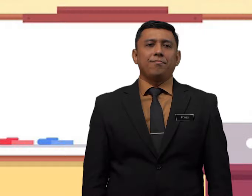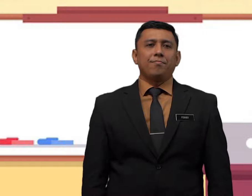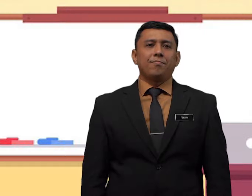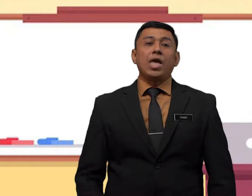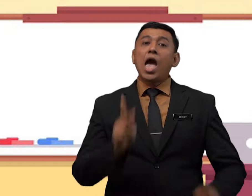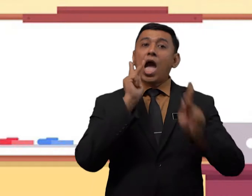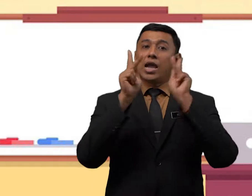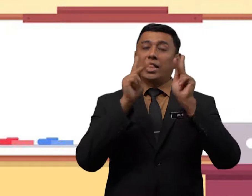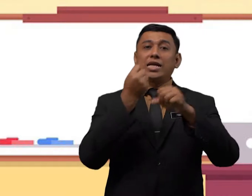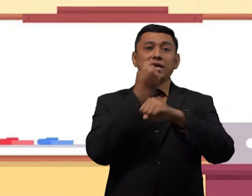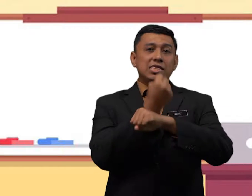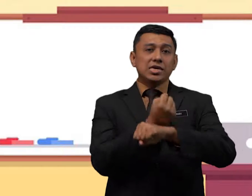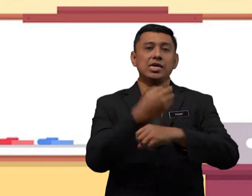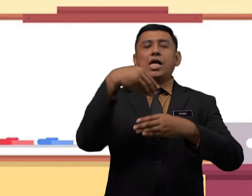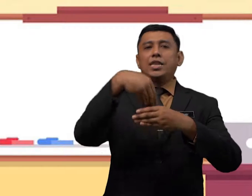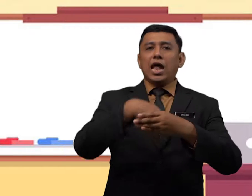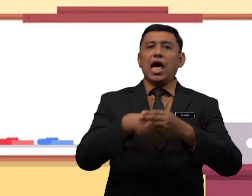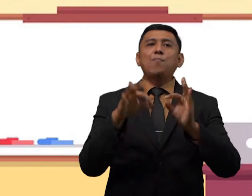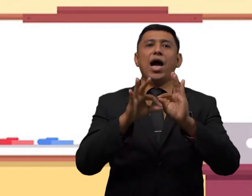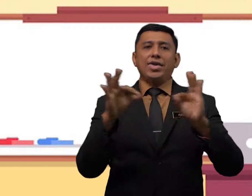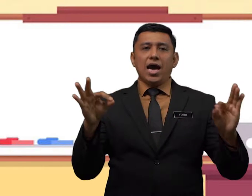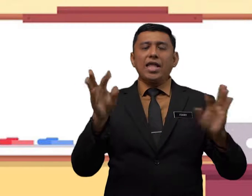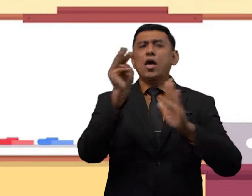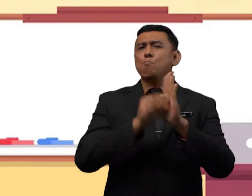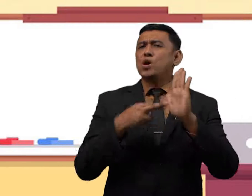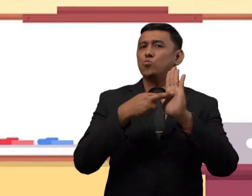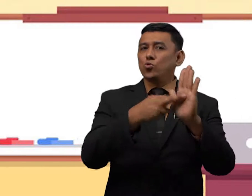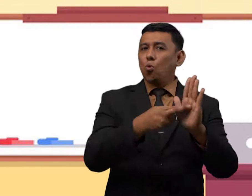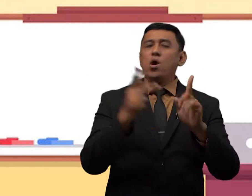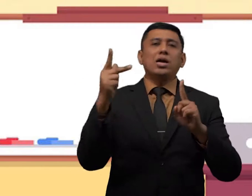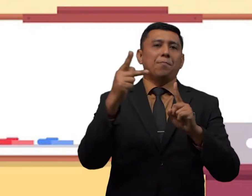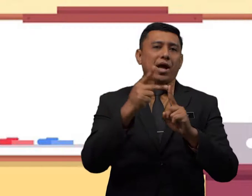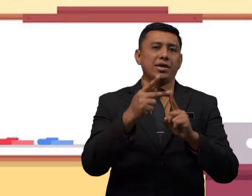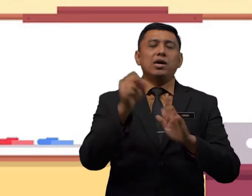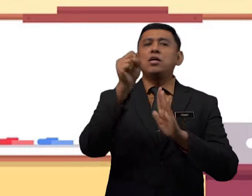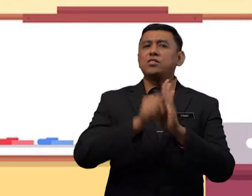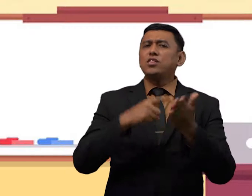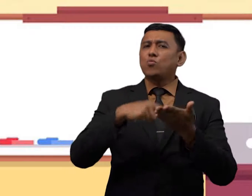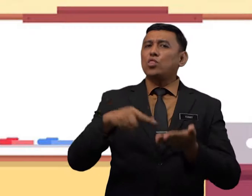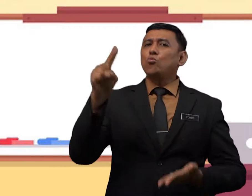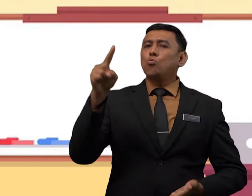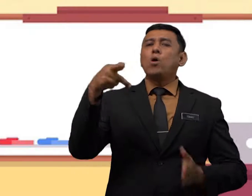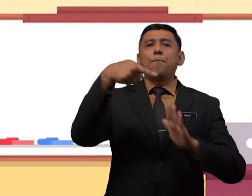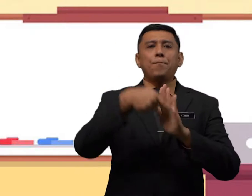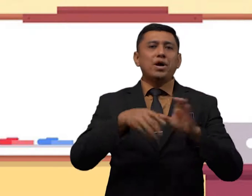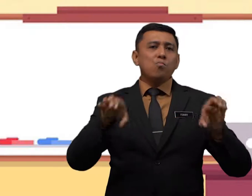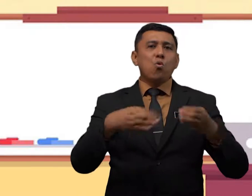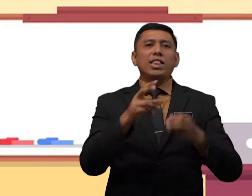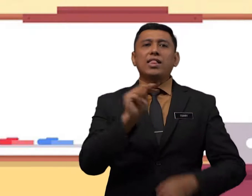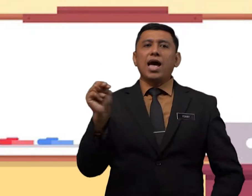kata kerja dalam ayat merujuk kepada sesuatu perbuatan